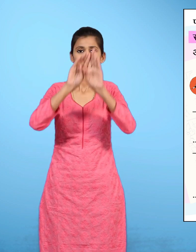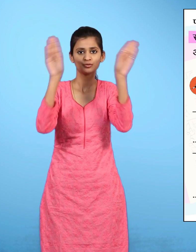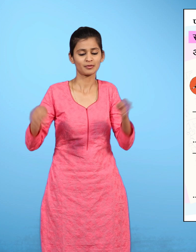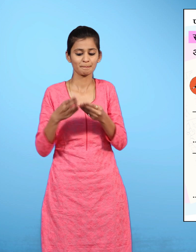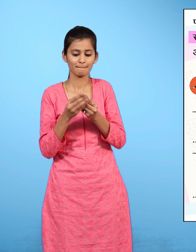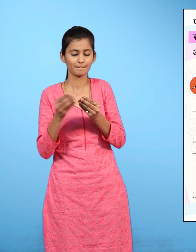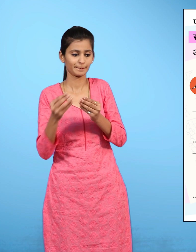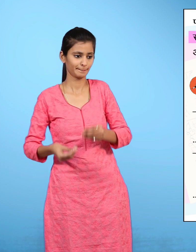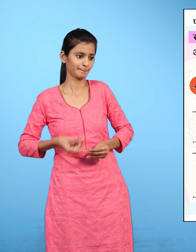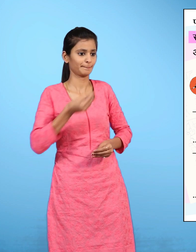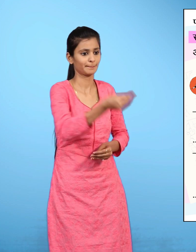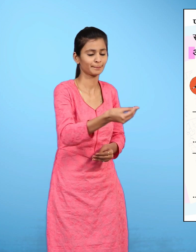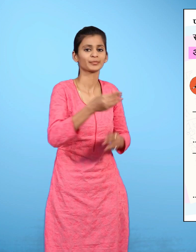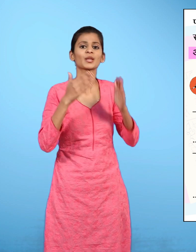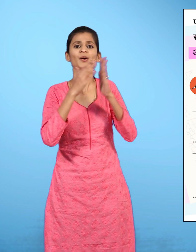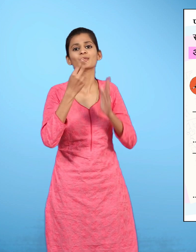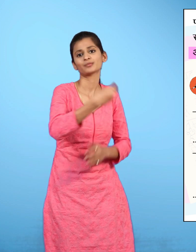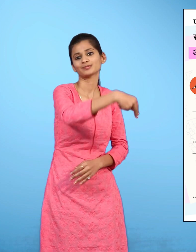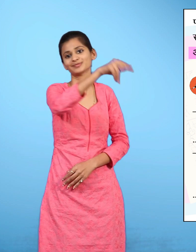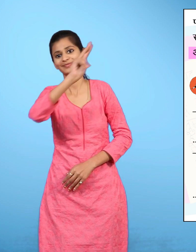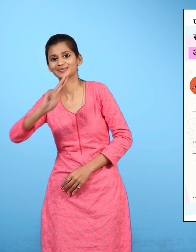दुकानदार को पैसे दिये और खुशी खुशी घर लौट आई